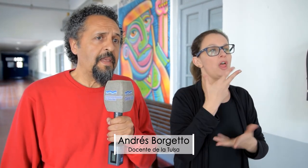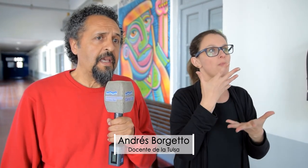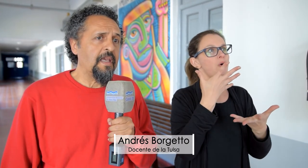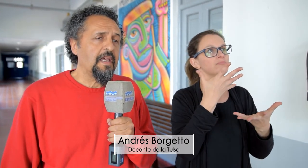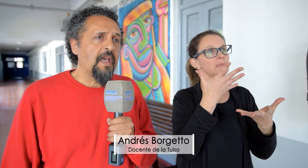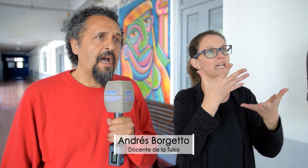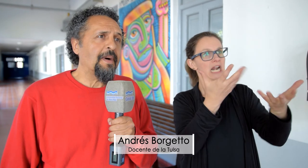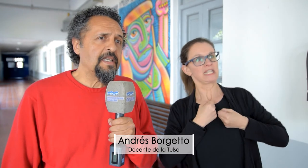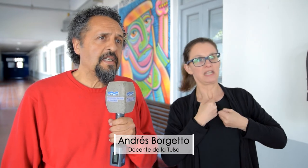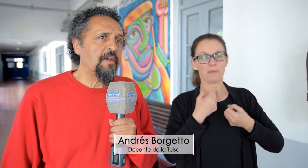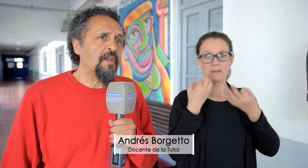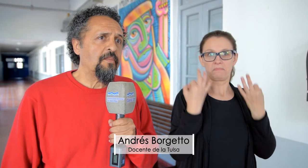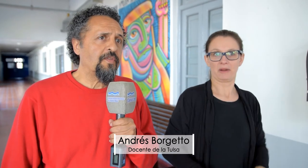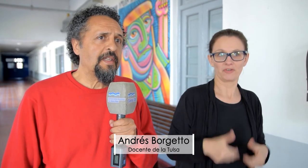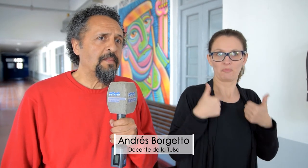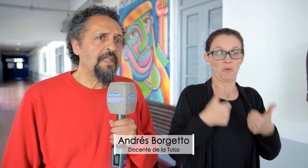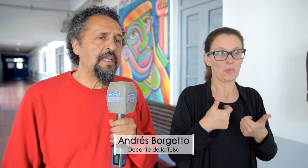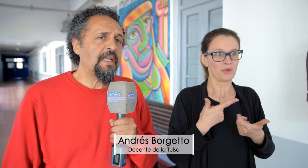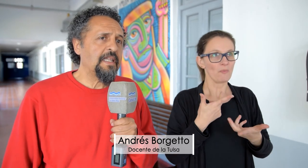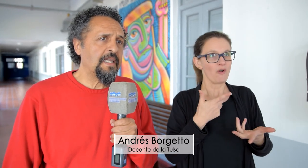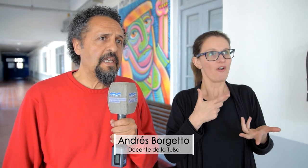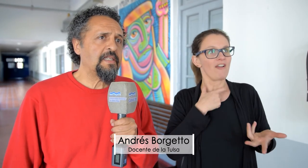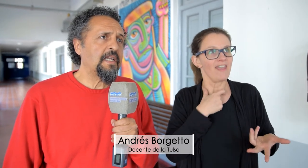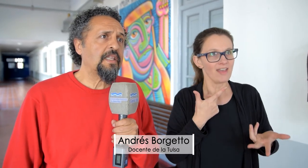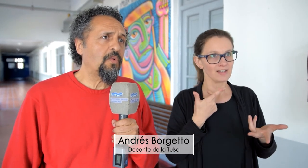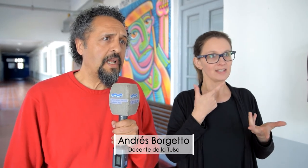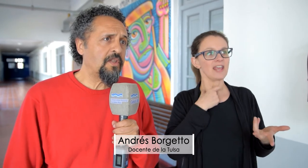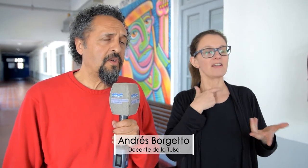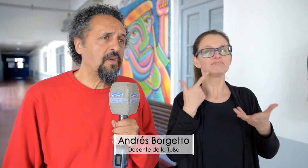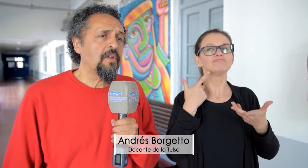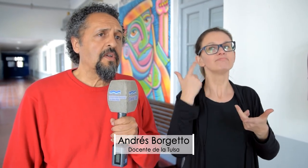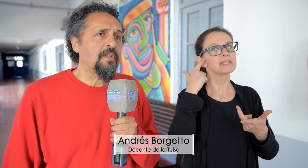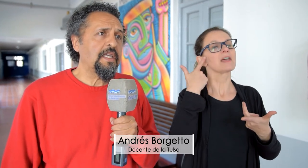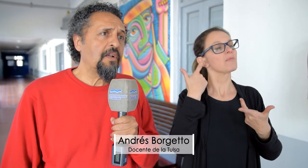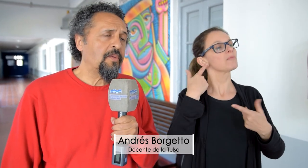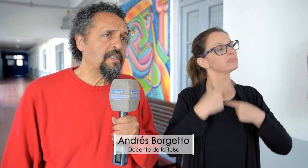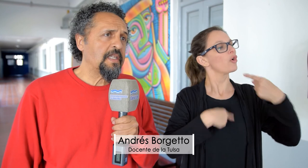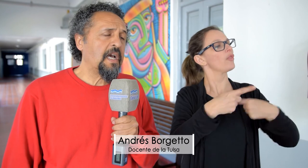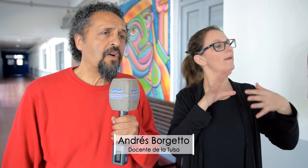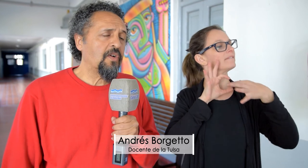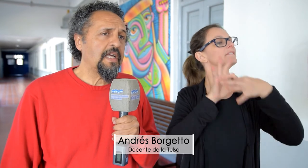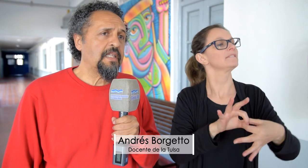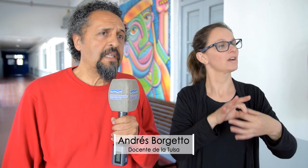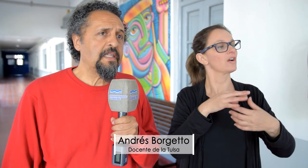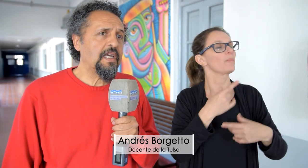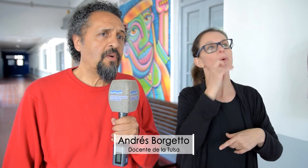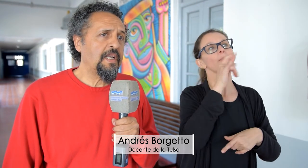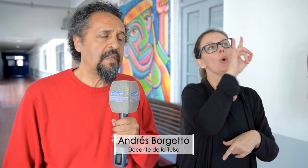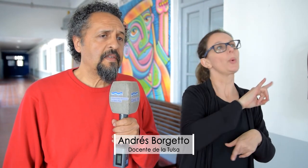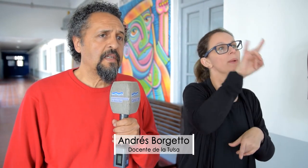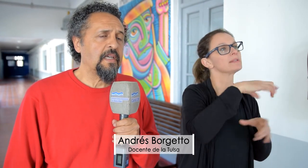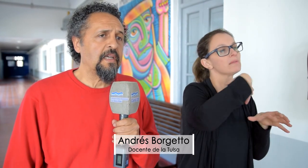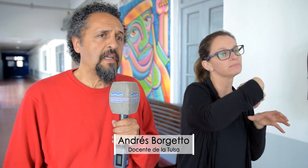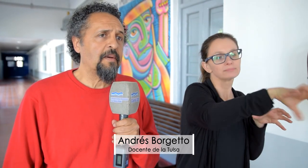aparece muy fuertemente la idea de seguir articulando desde la universidad con las distintas